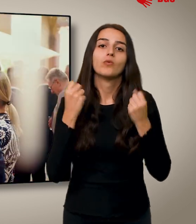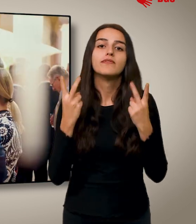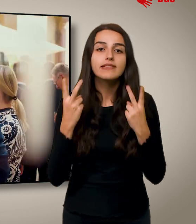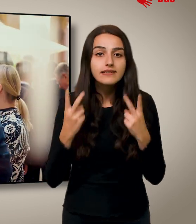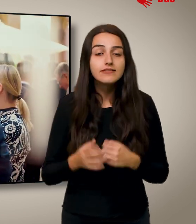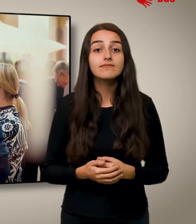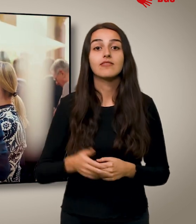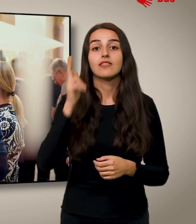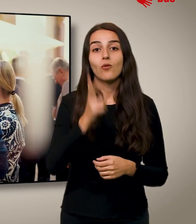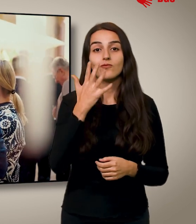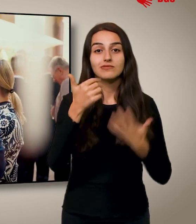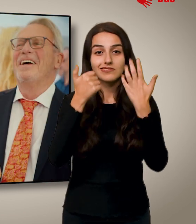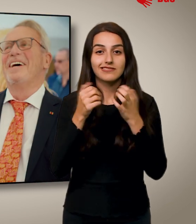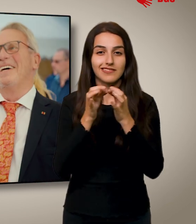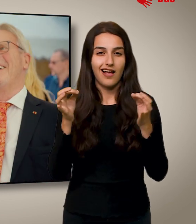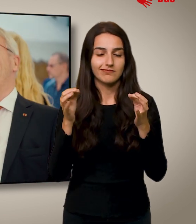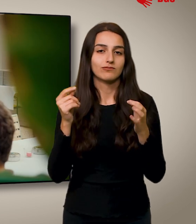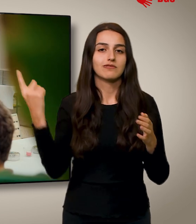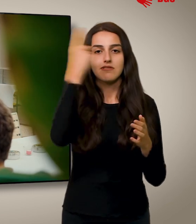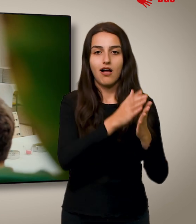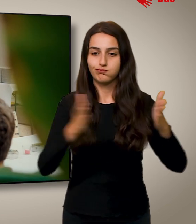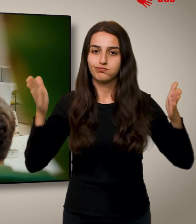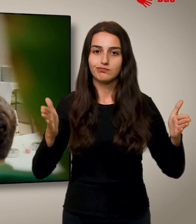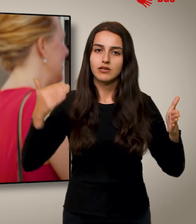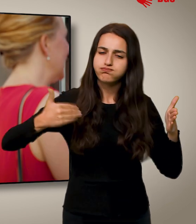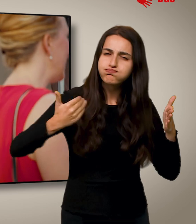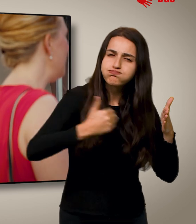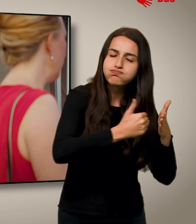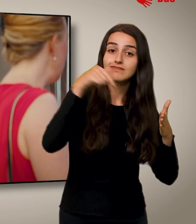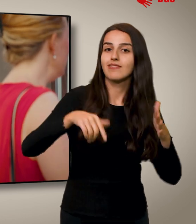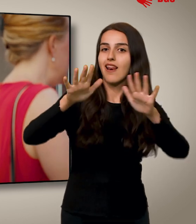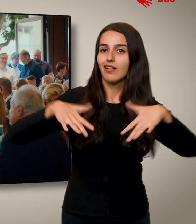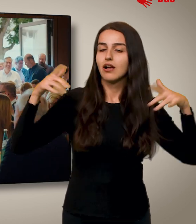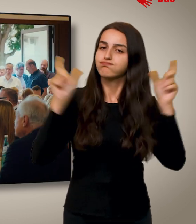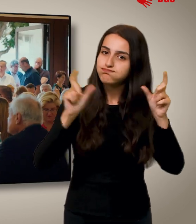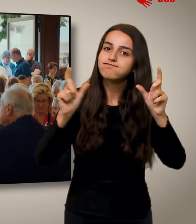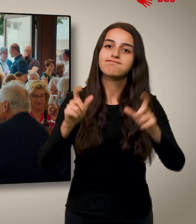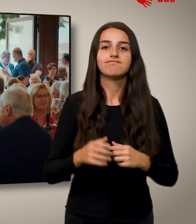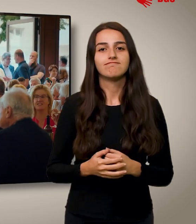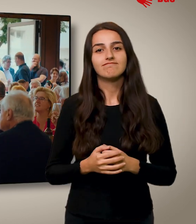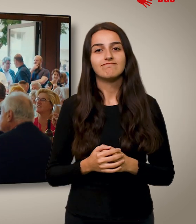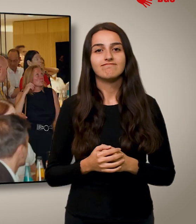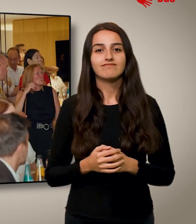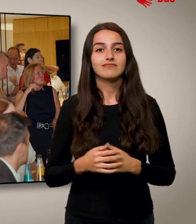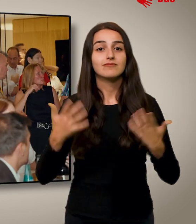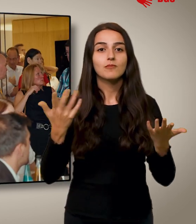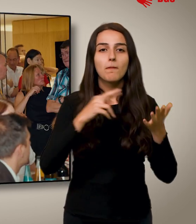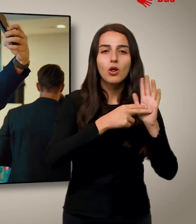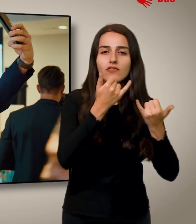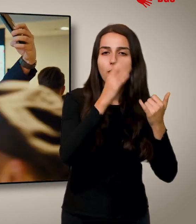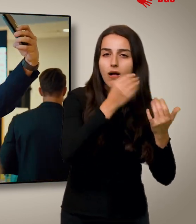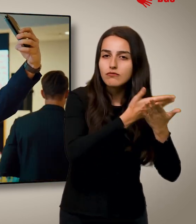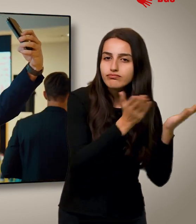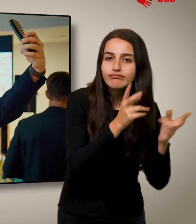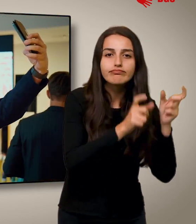An den 365 Tagen, die das Jahr bereithält, gibt es hier im Landtag zahlreiche Veranstaltungen. Politikerinnen und